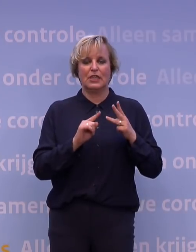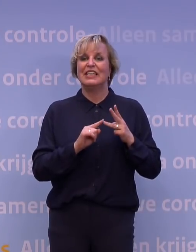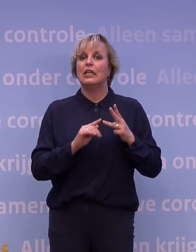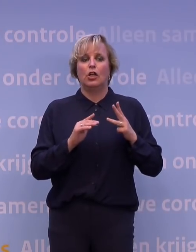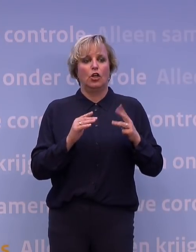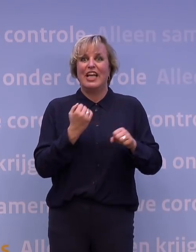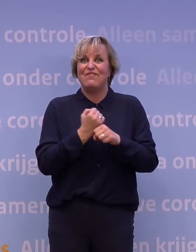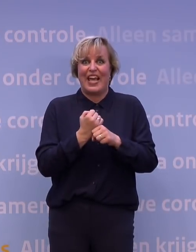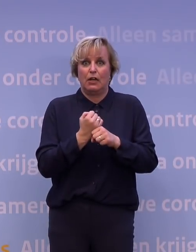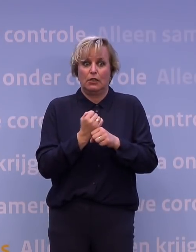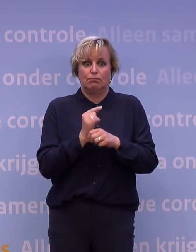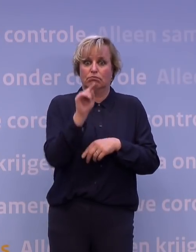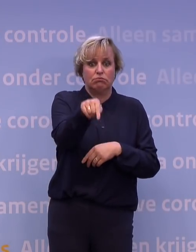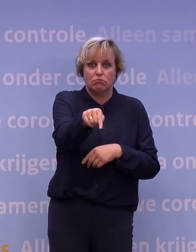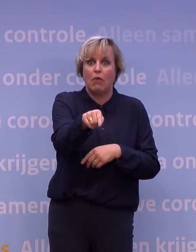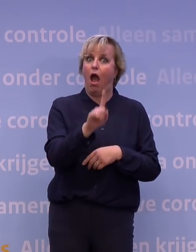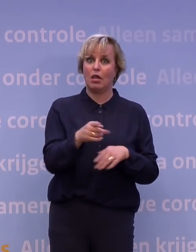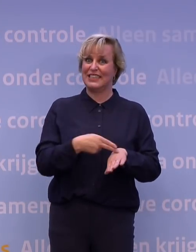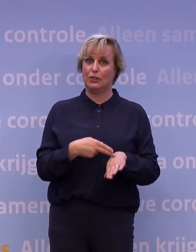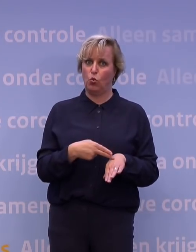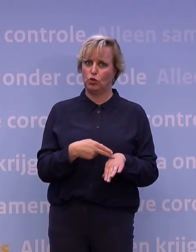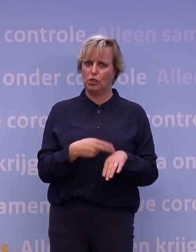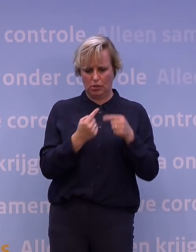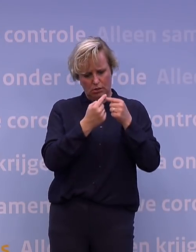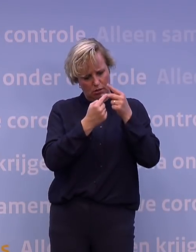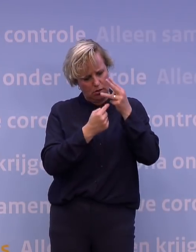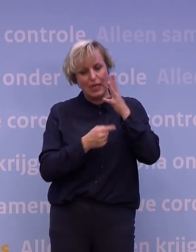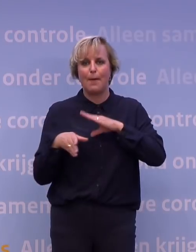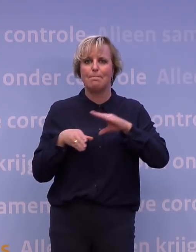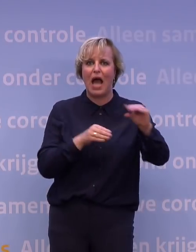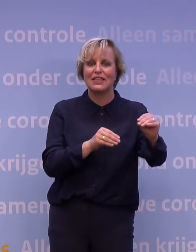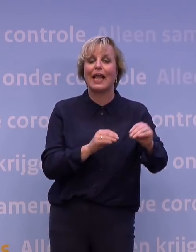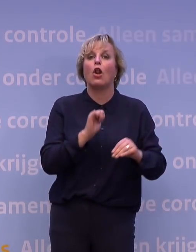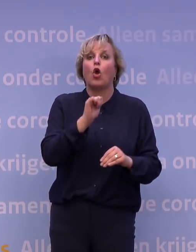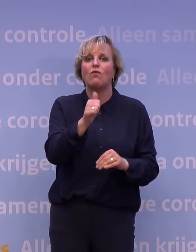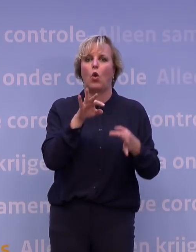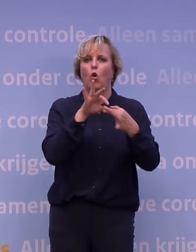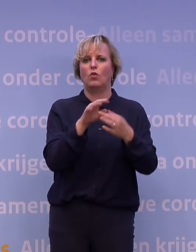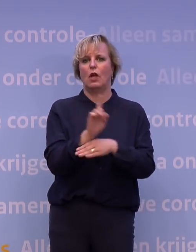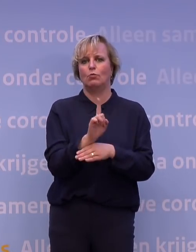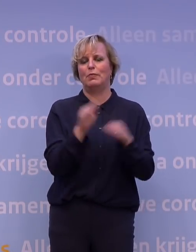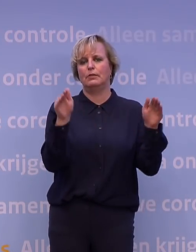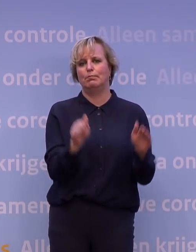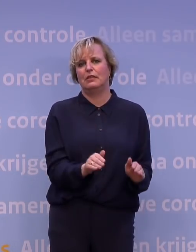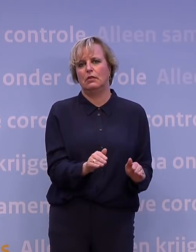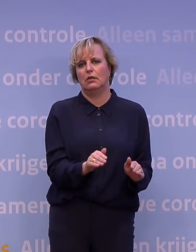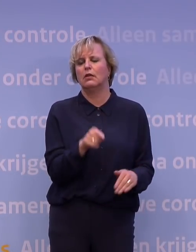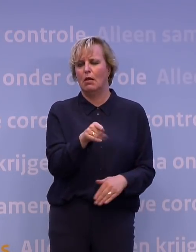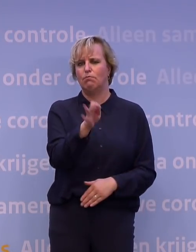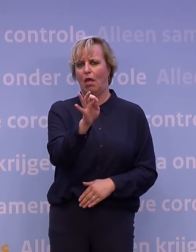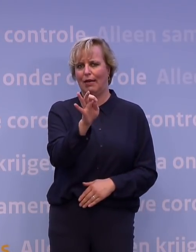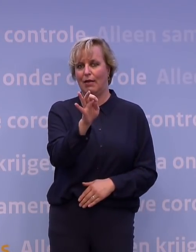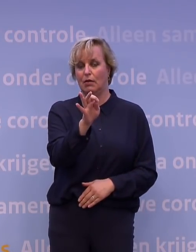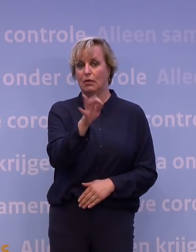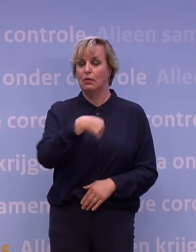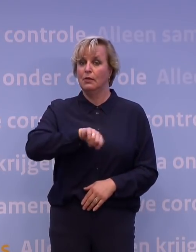we niet meer op het werk verschijnen als het niet strikt genomen noodzakelijk is. Al die dingen doen die het aantal contactmomenten verminderen. Dat is wat we nu moeten doen. En laten we